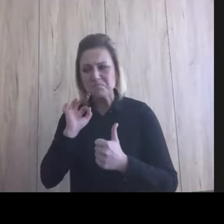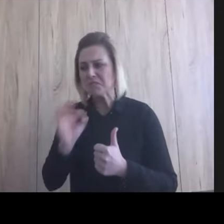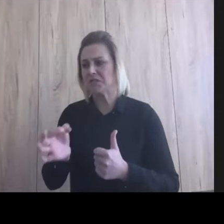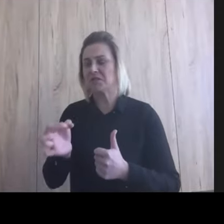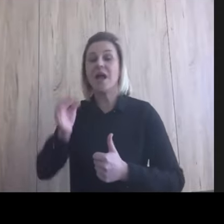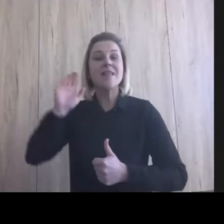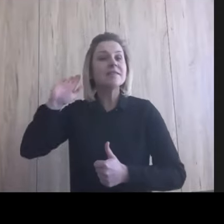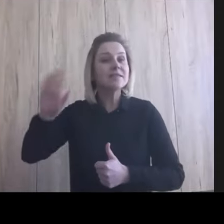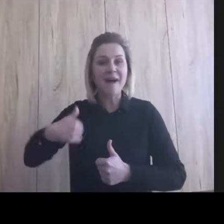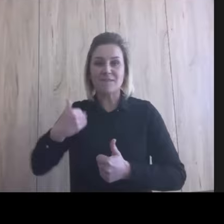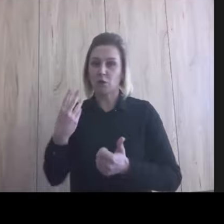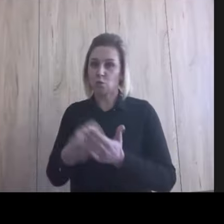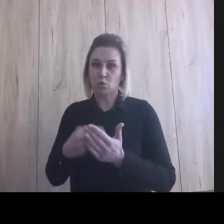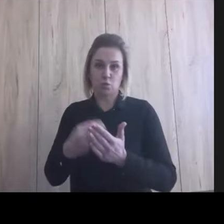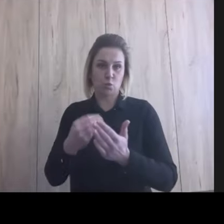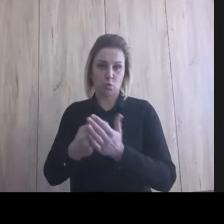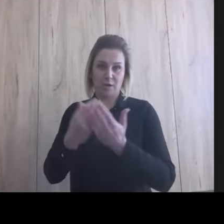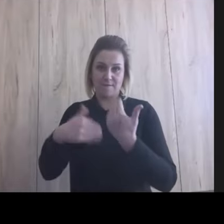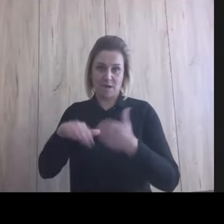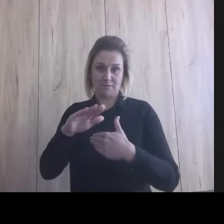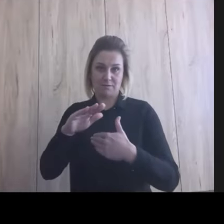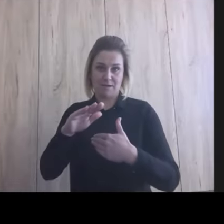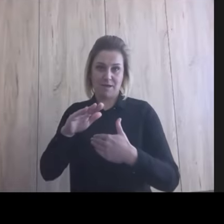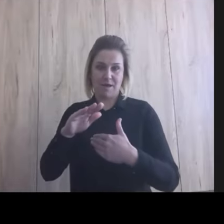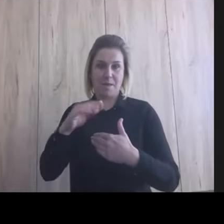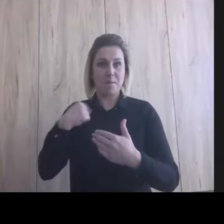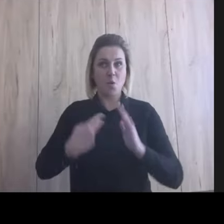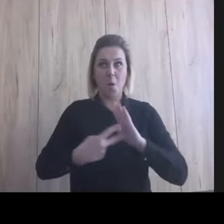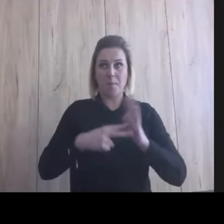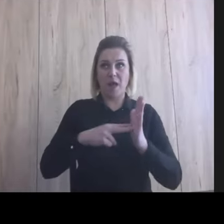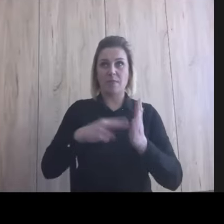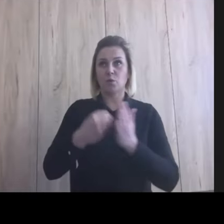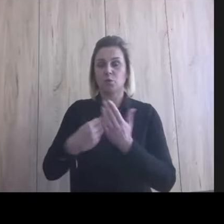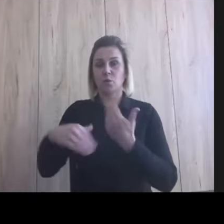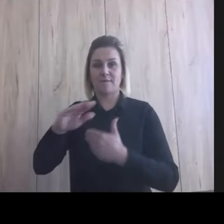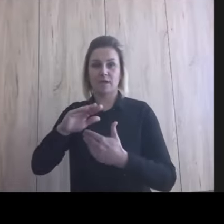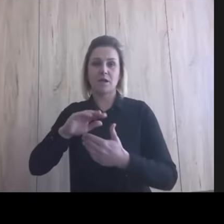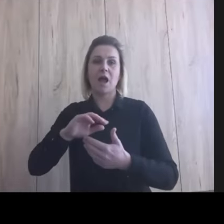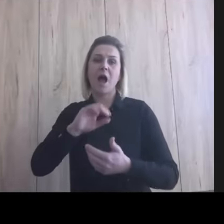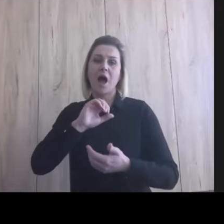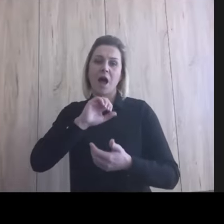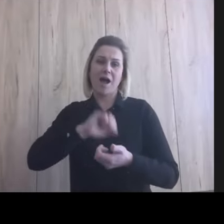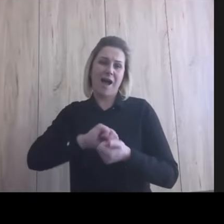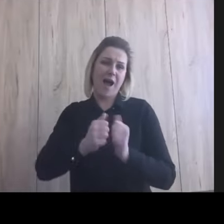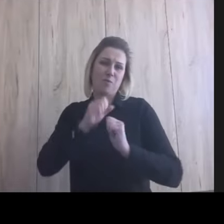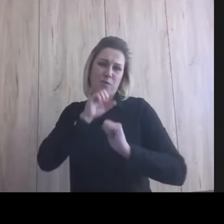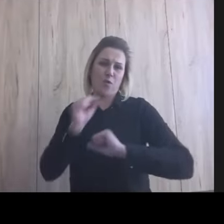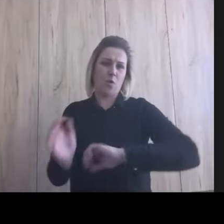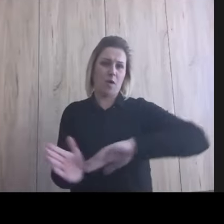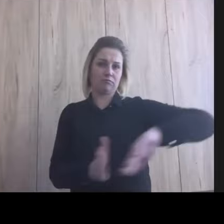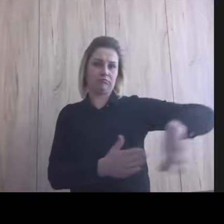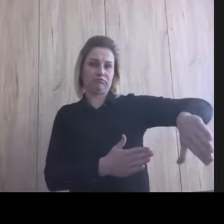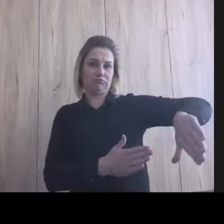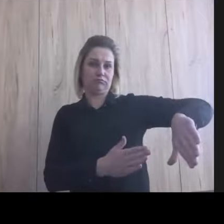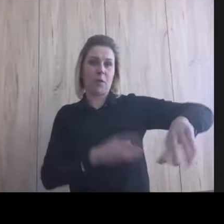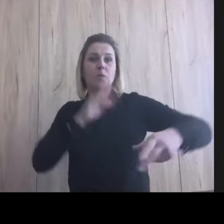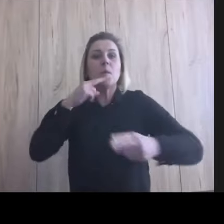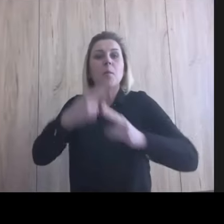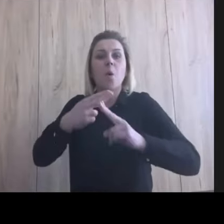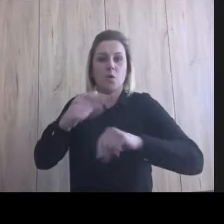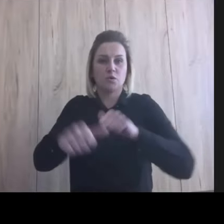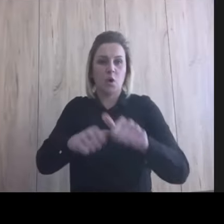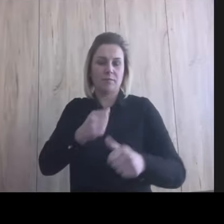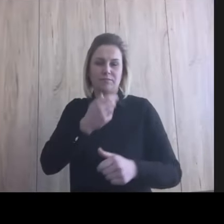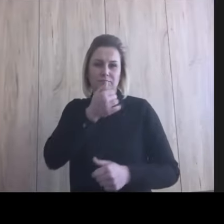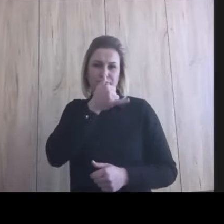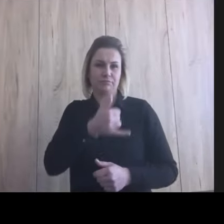kosztowało więcej niż zakładaliśmy, albo nie róbmy tego w ogóle, no bo półprodukty nas nie interesują. W przypadku innowacji